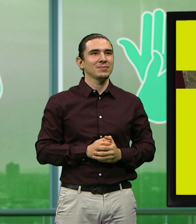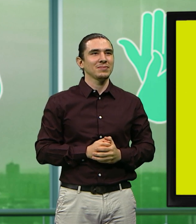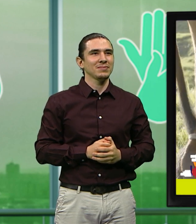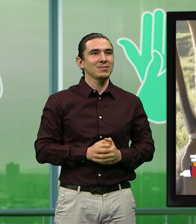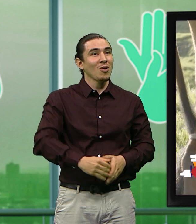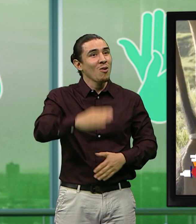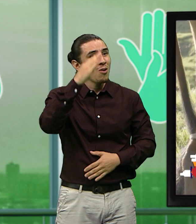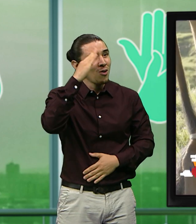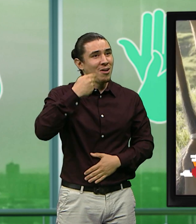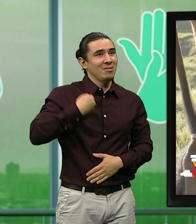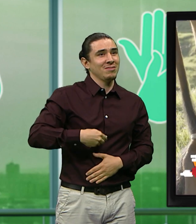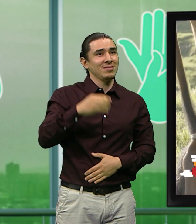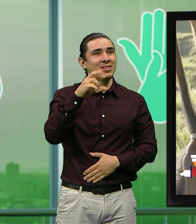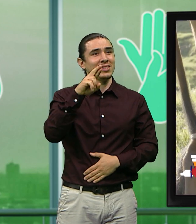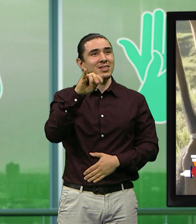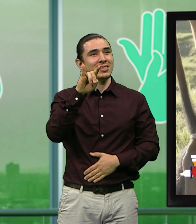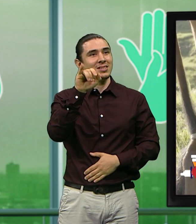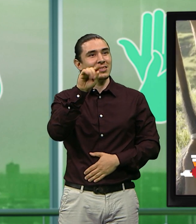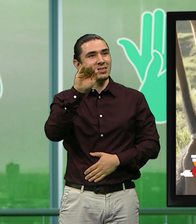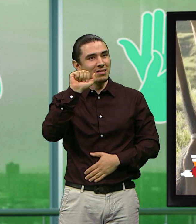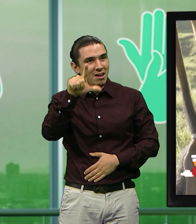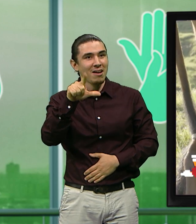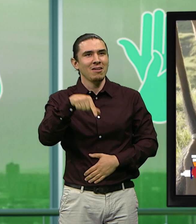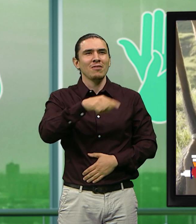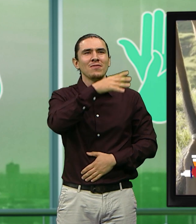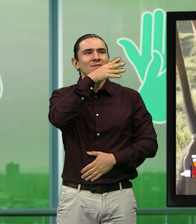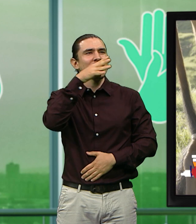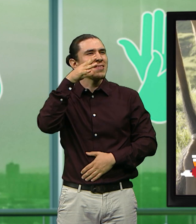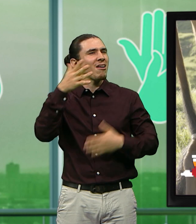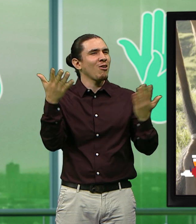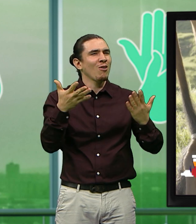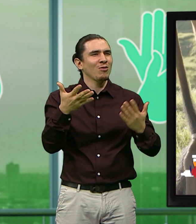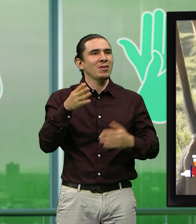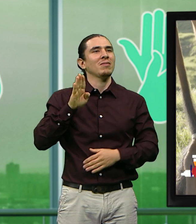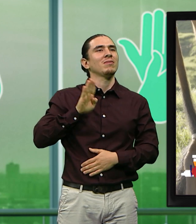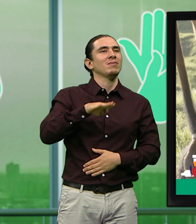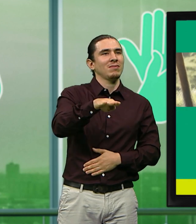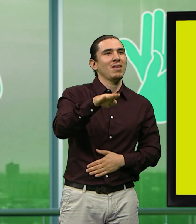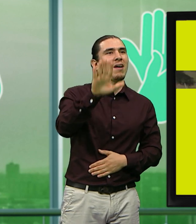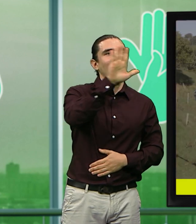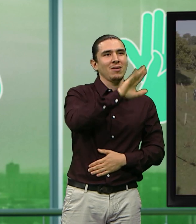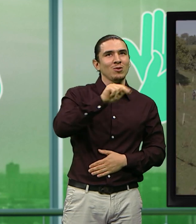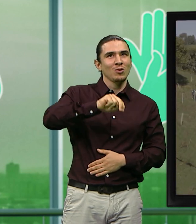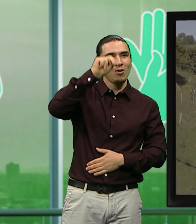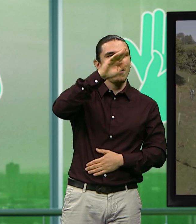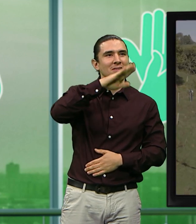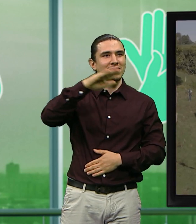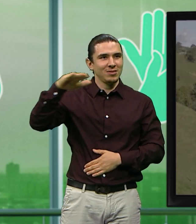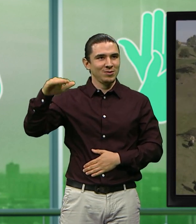Hola, soy Cristal. Estamos en la finca Las Brisas, en Don Matián. Hoy les voy a enseñar cómo ordeñar una vaca.